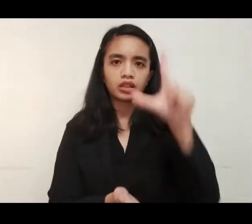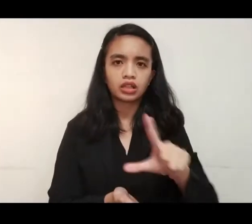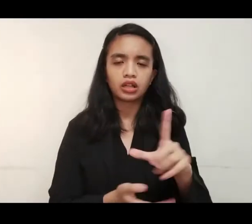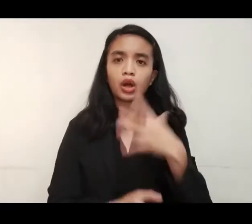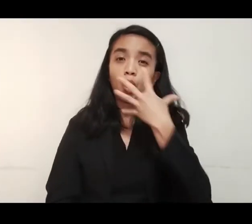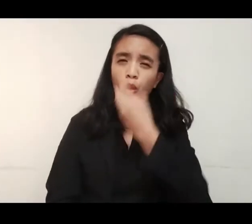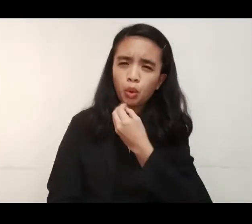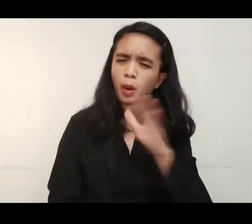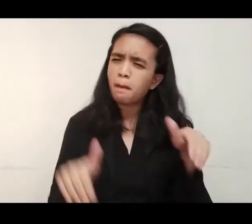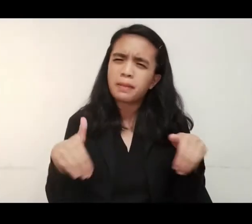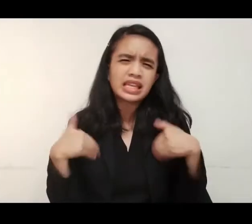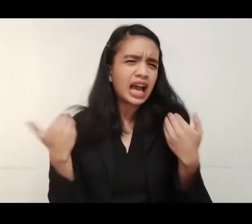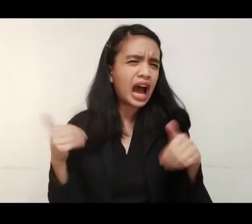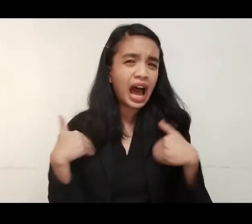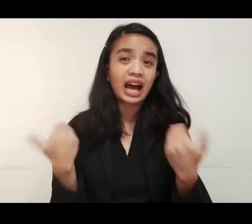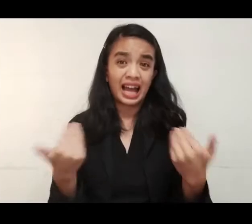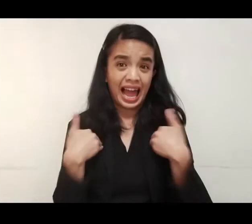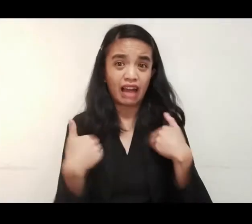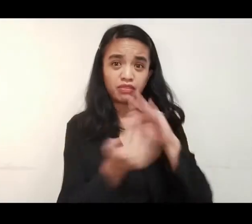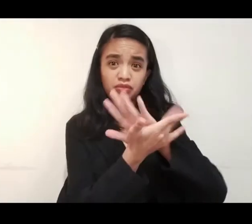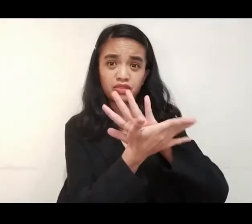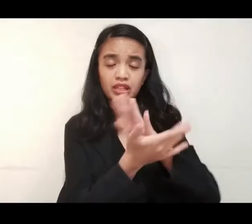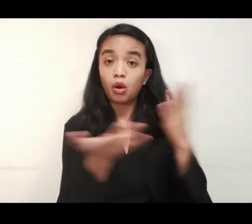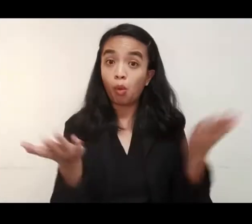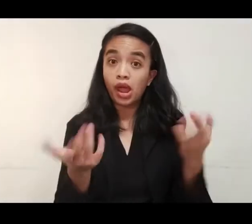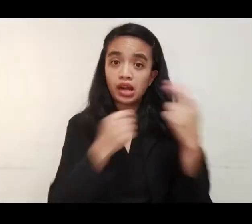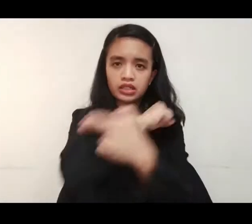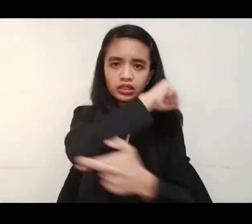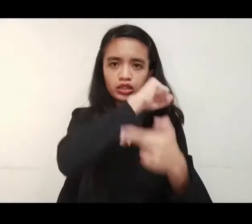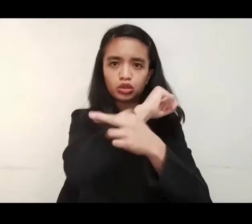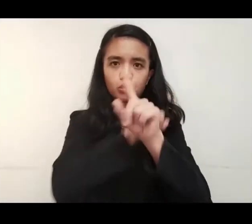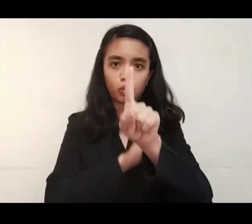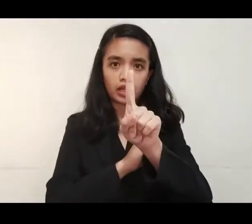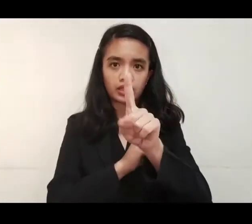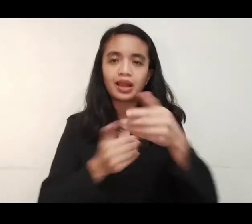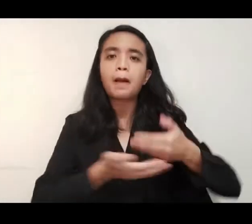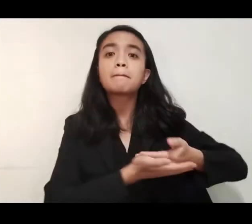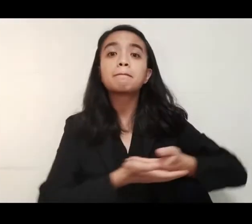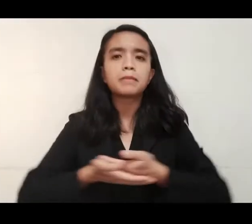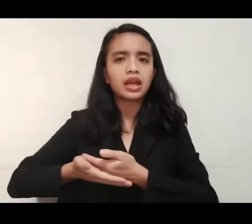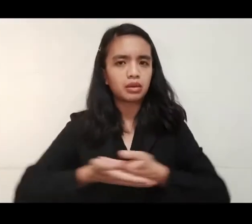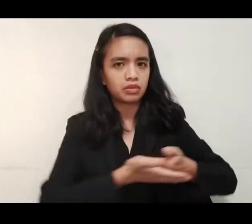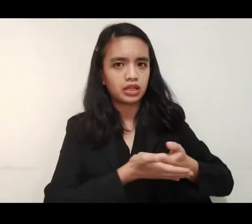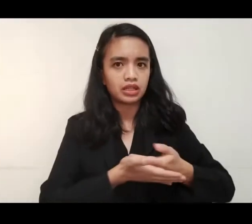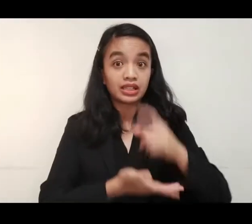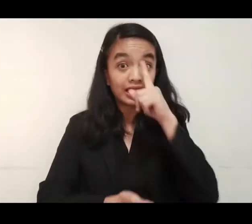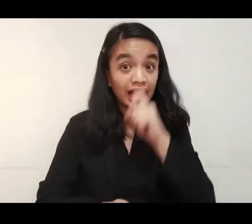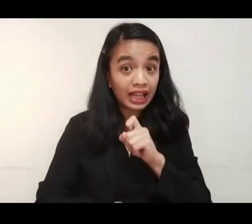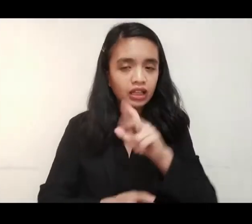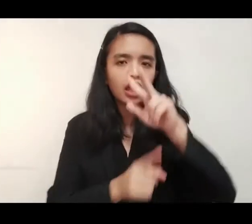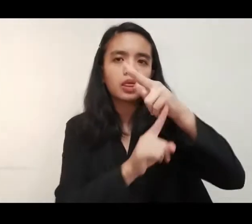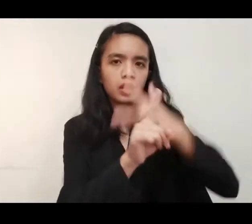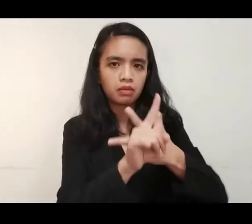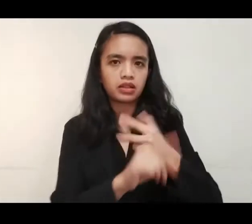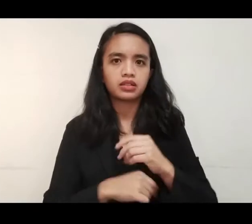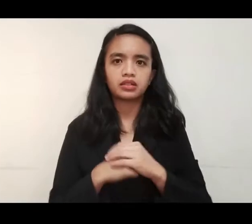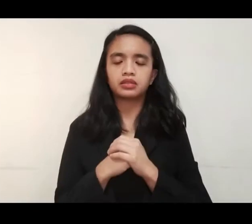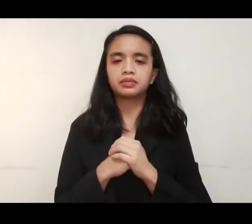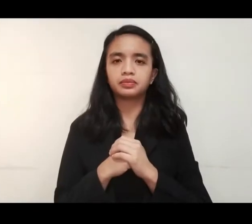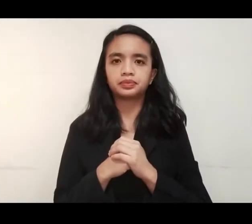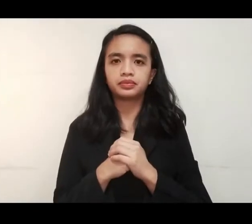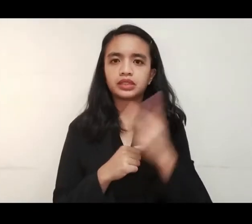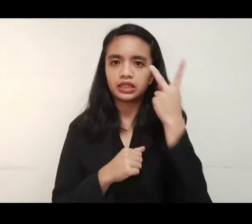Pinakabatang tinama ng COVID-19 particular sa Region 1 ay isang sanggol na tatlong buwang gulang lamang.